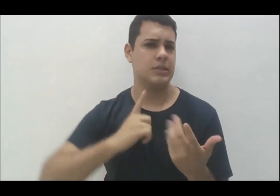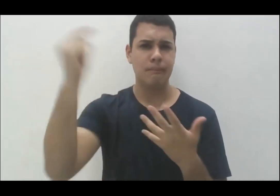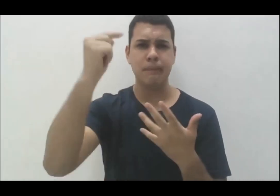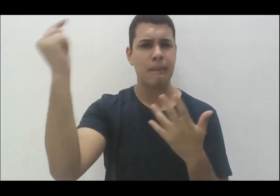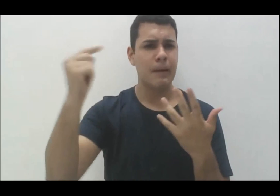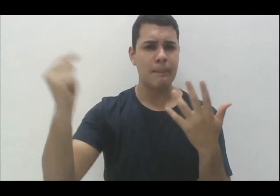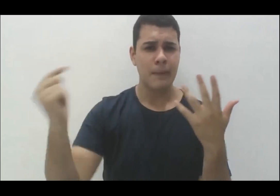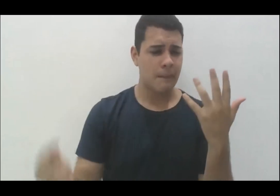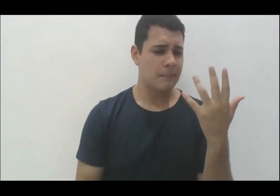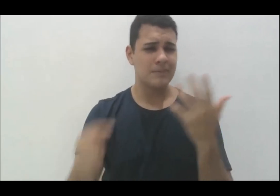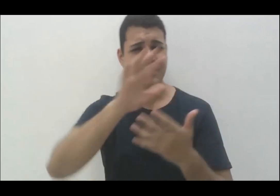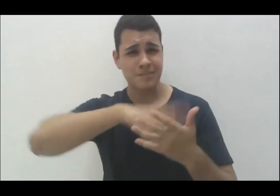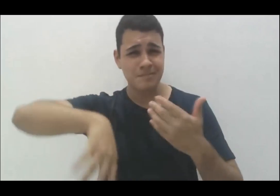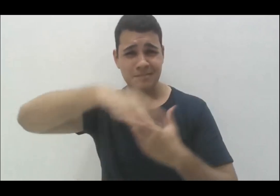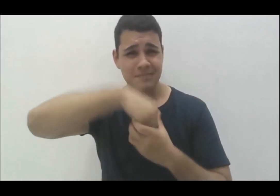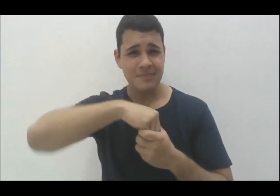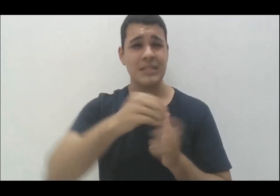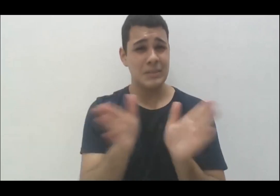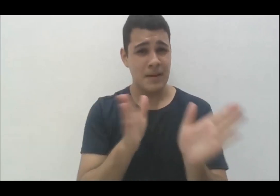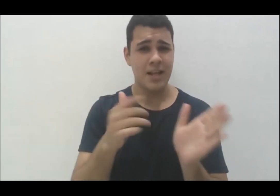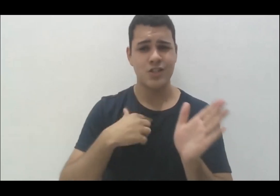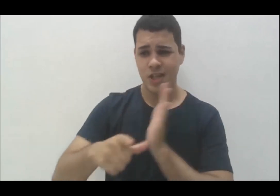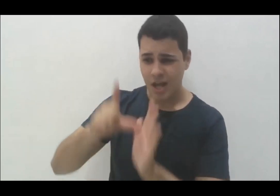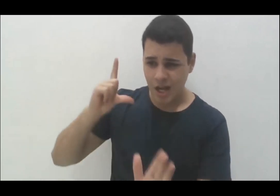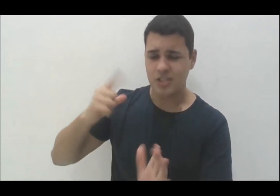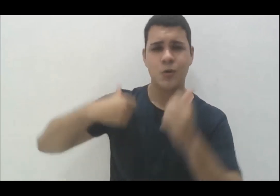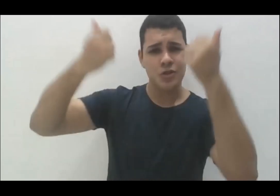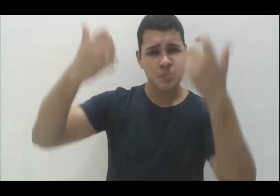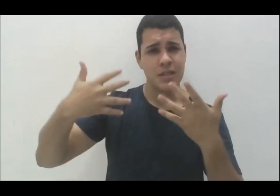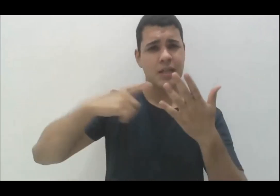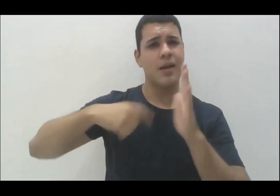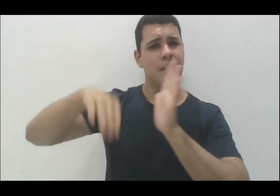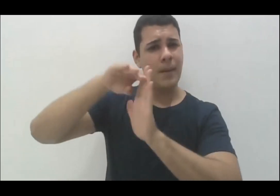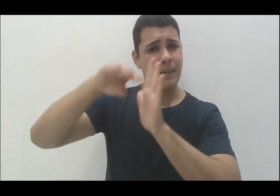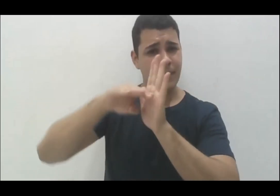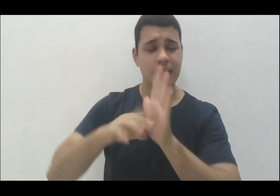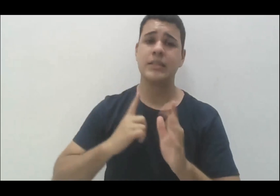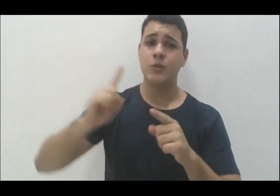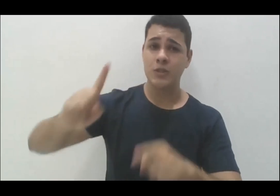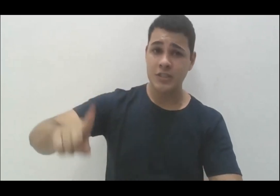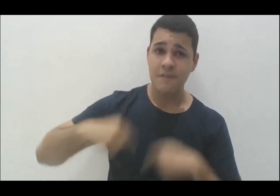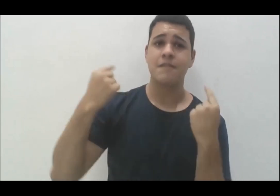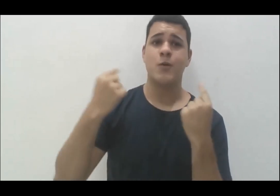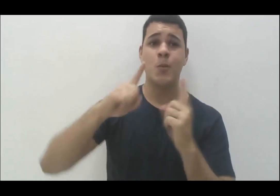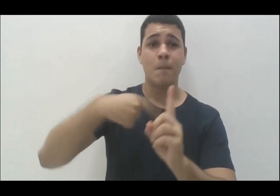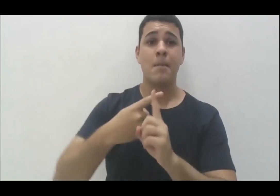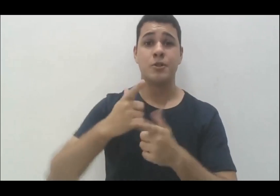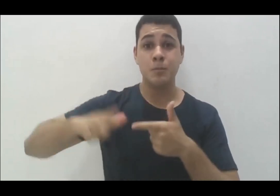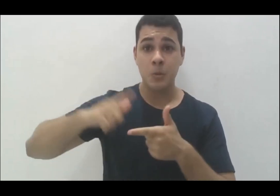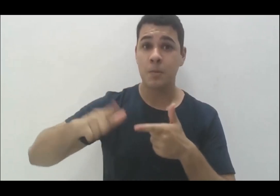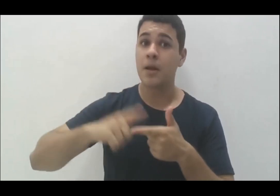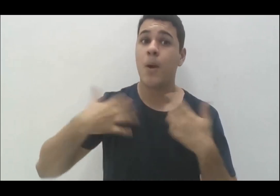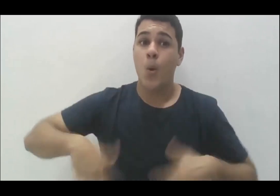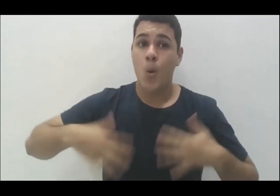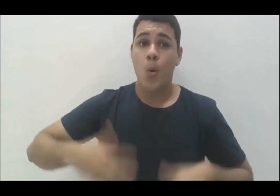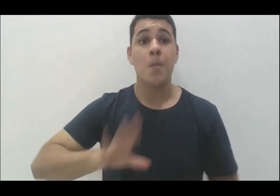acessibilidades que eu mencionei, a gente tem ainda um conjunto de desafios e problemas enormes para enfrentar. Mas